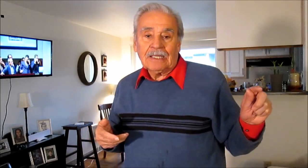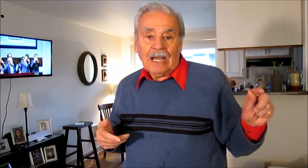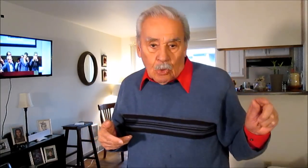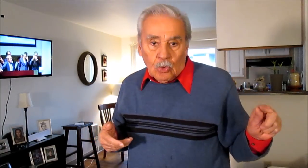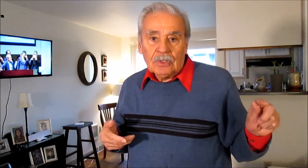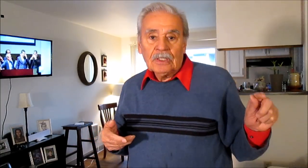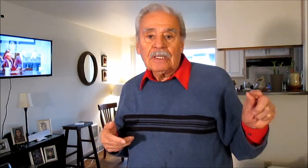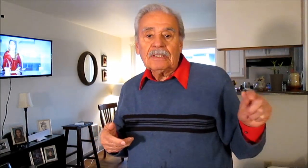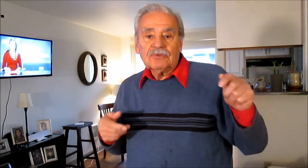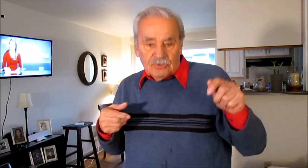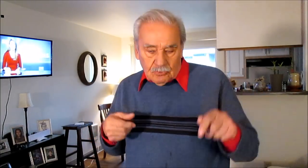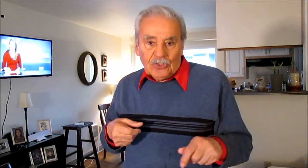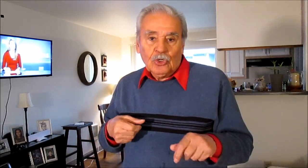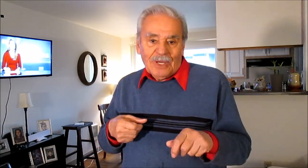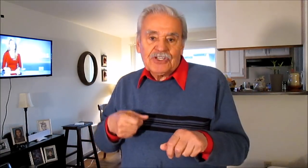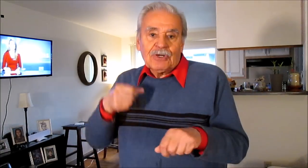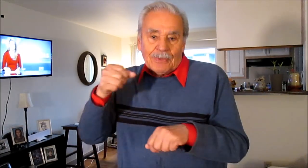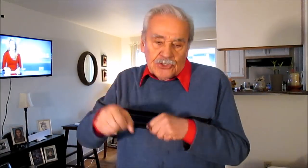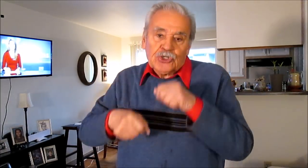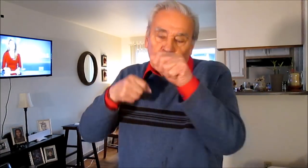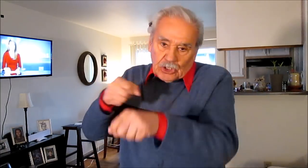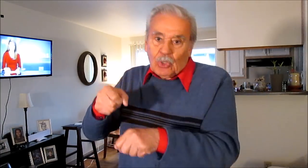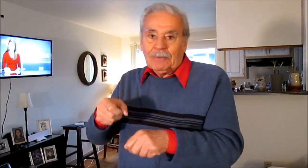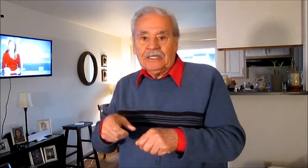aún cuando vas en un avión a chorro te duermen.